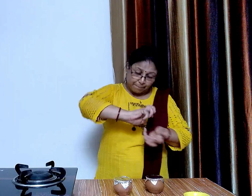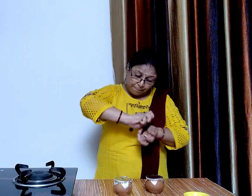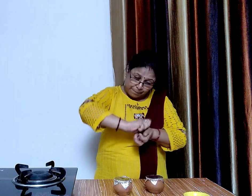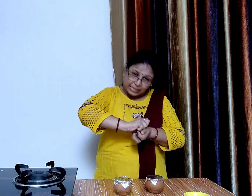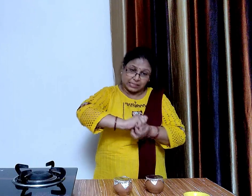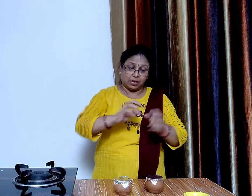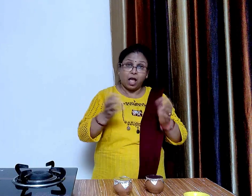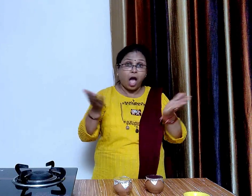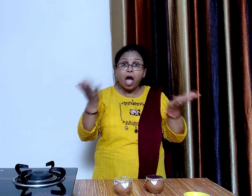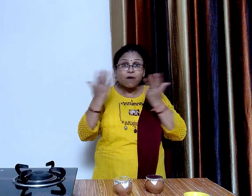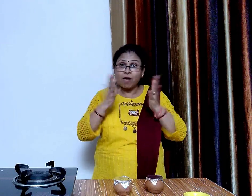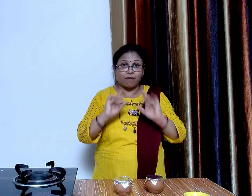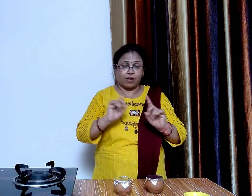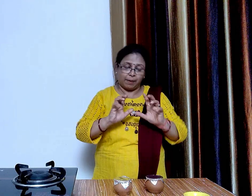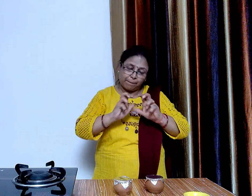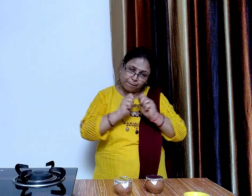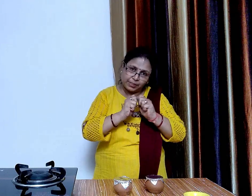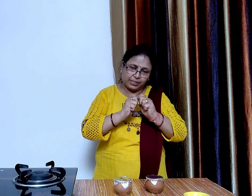द्यान रहे इससे हम अच्छे से यह टाइट करना है